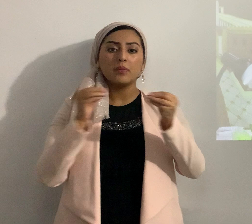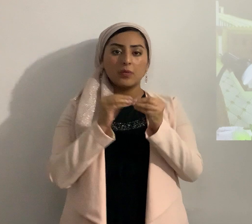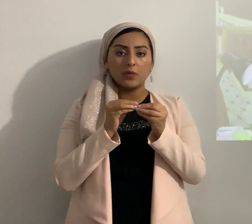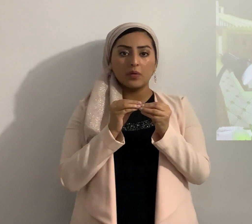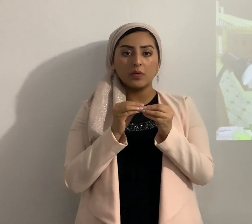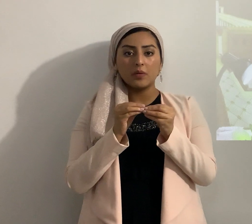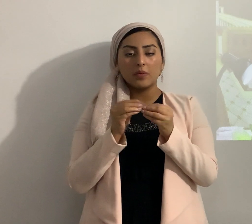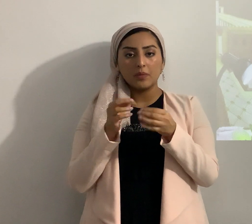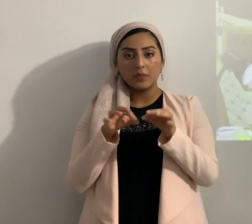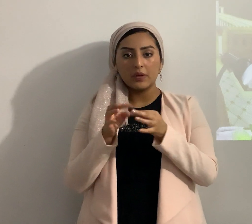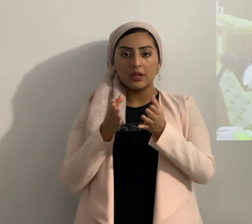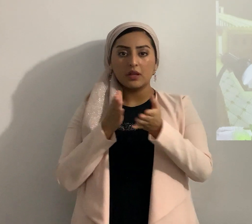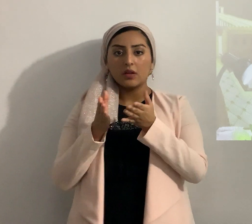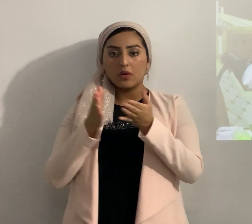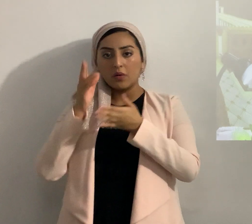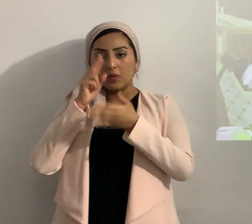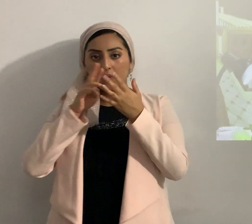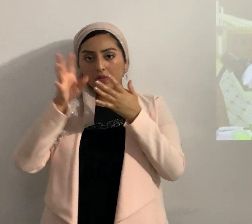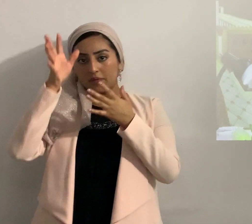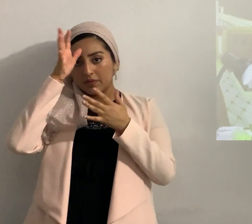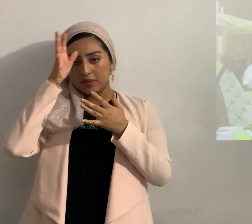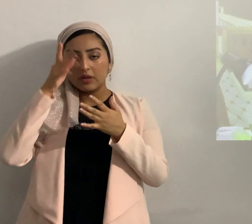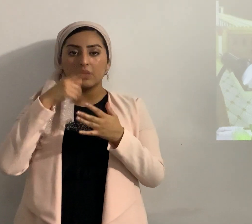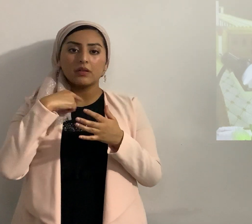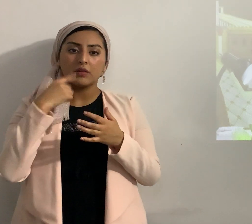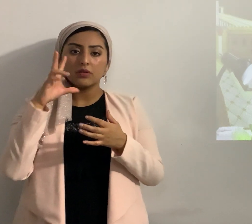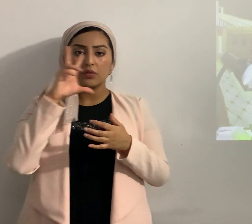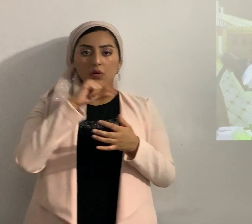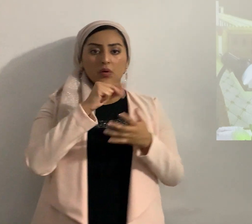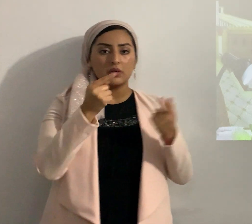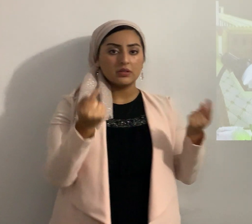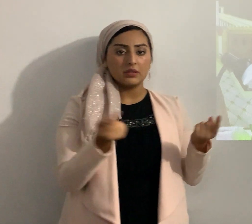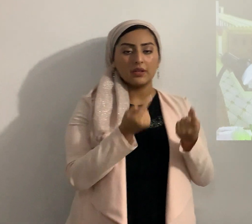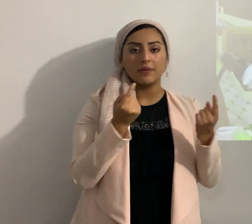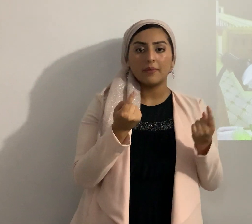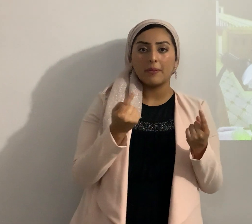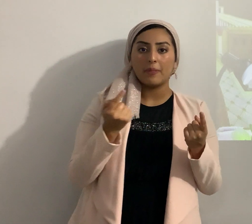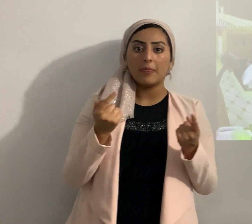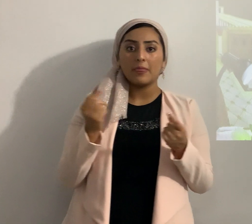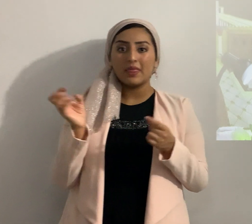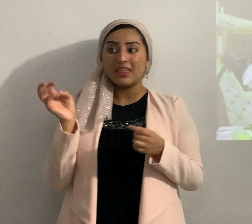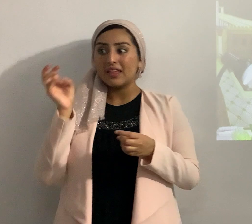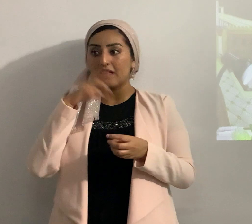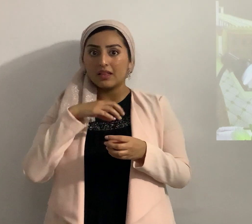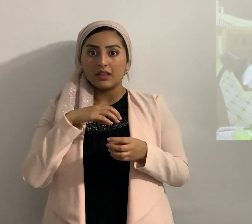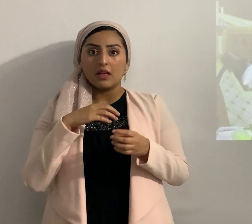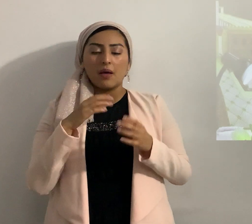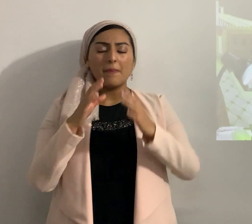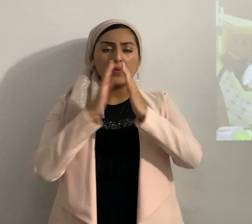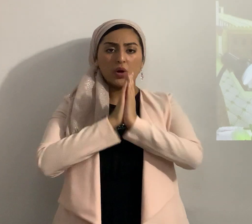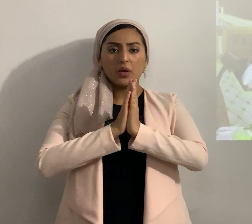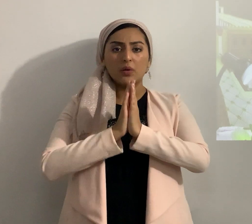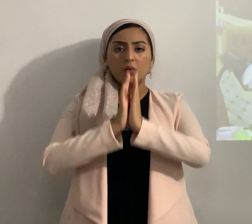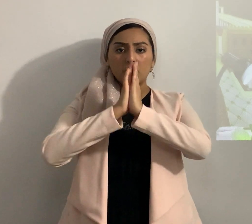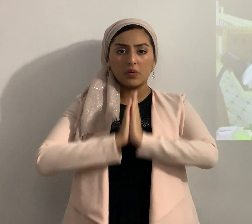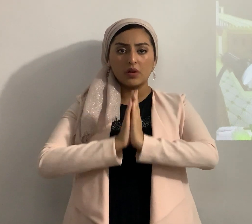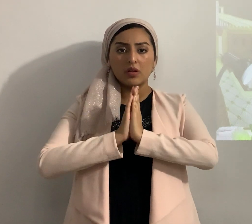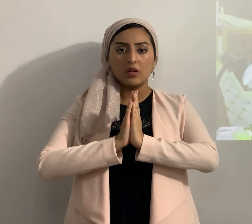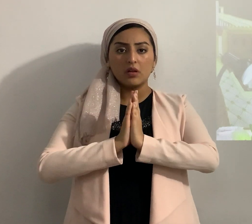como servir a nuestro abacados decirle no al pecado que viene una tentación orar orar que no sabes orar